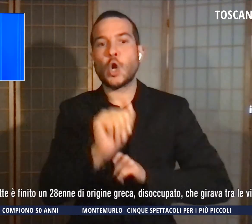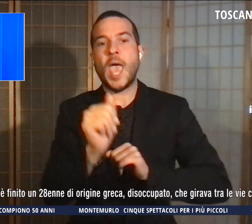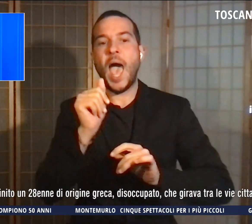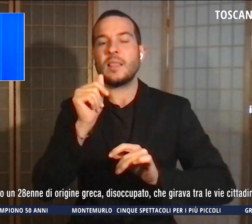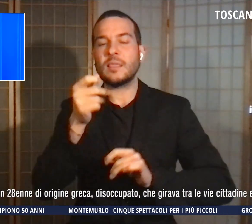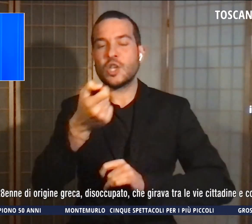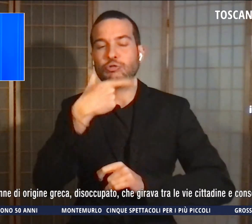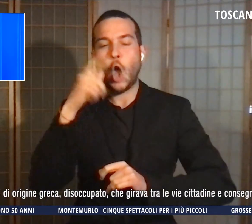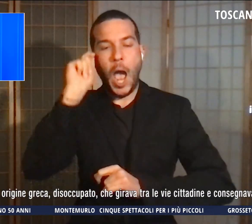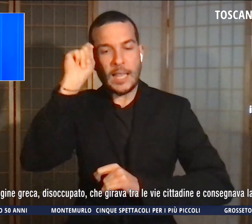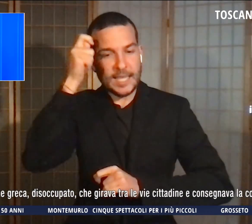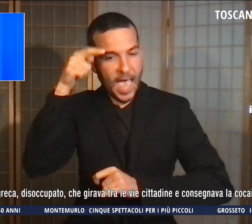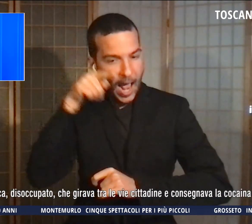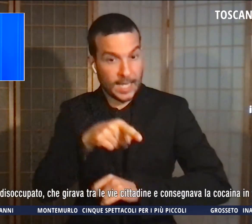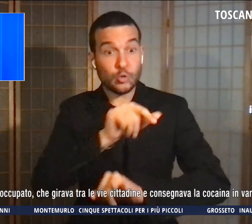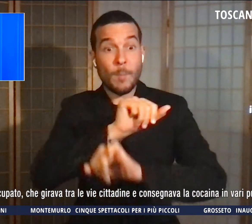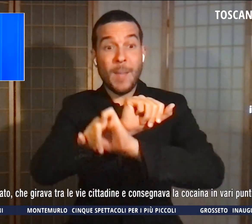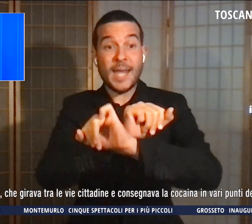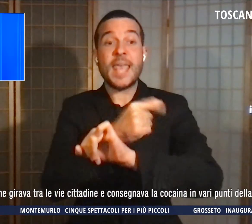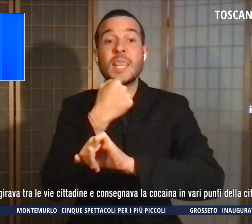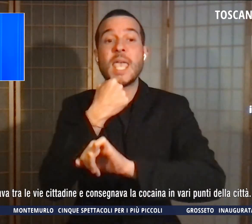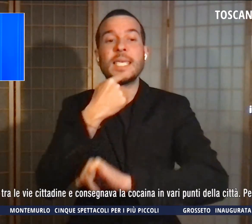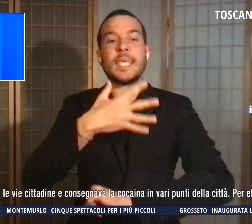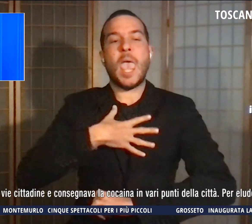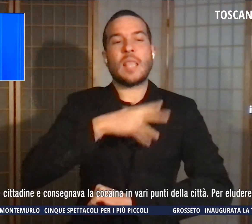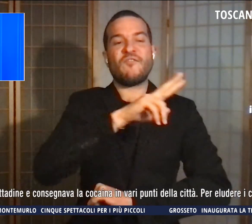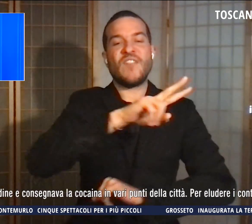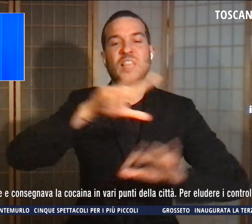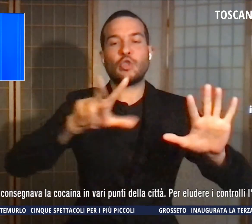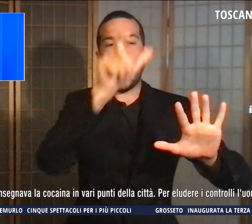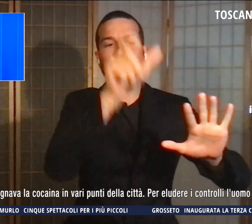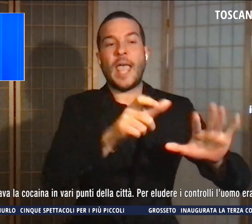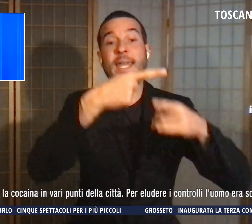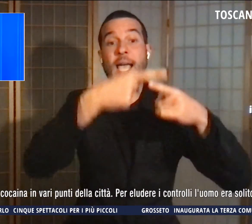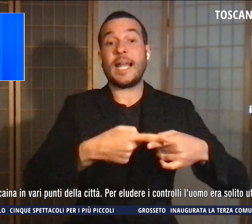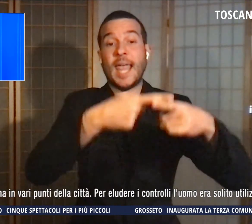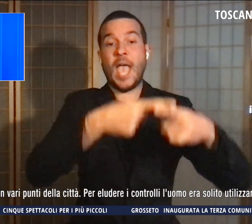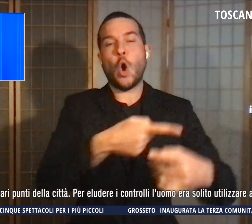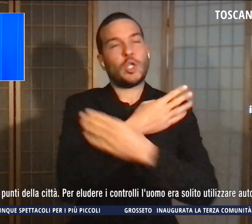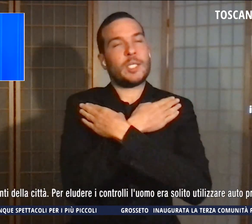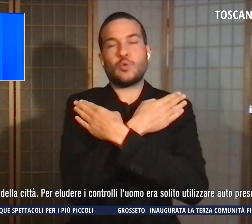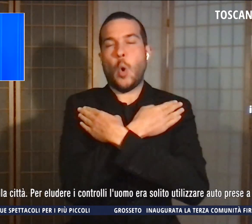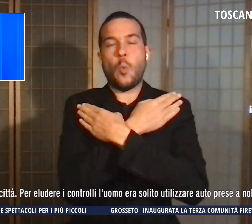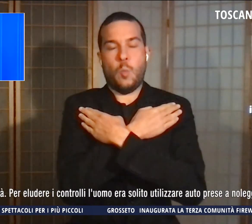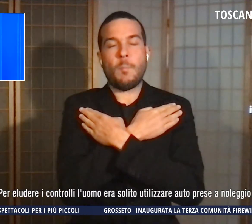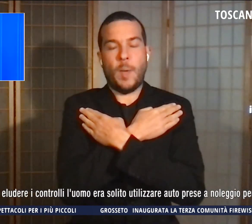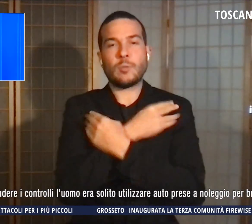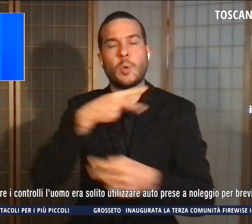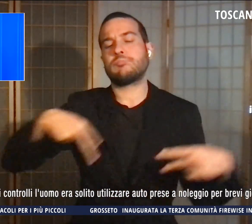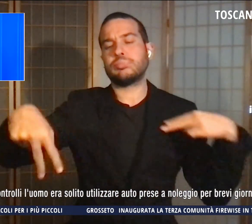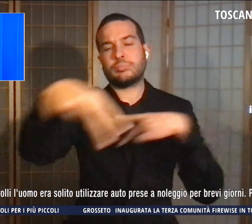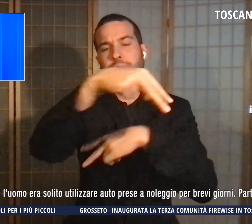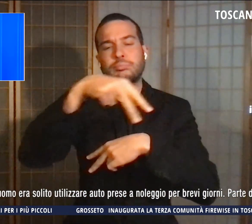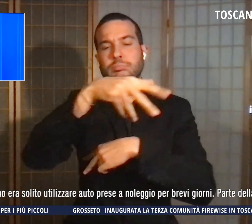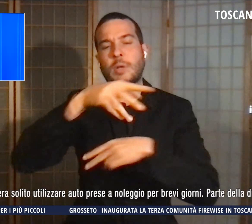manette è finito un 28enne di origine greca disoccupato che girava tra le vie cittadine e consegnava la